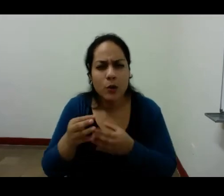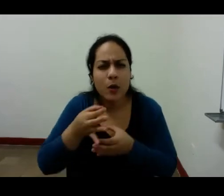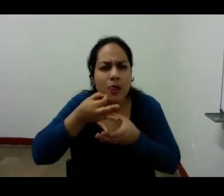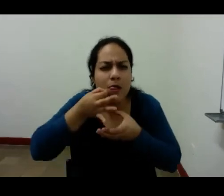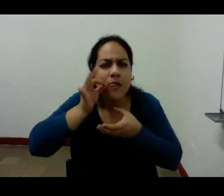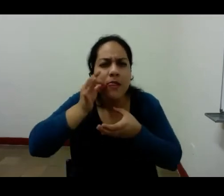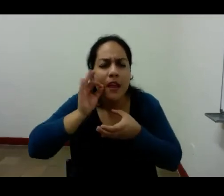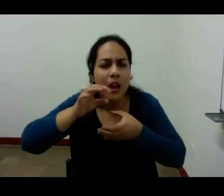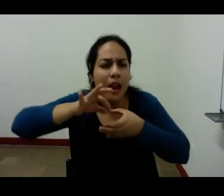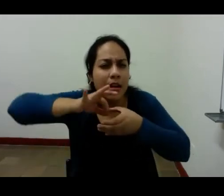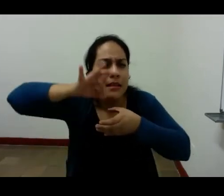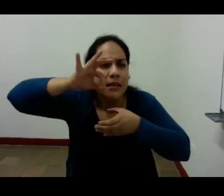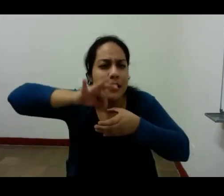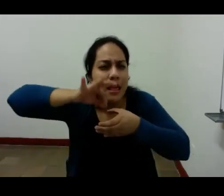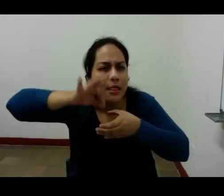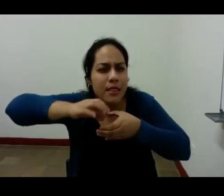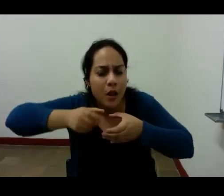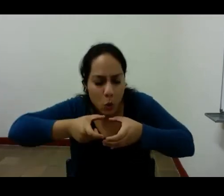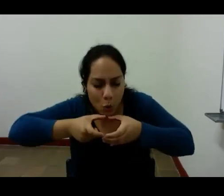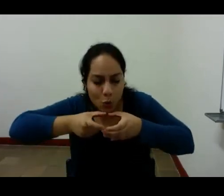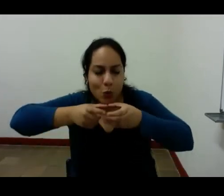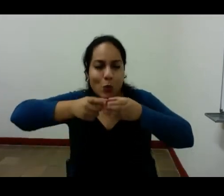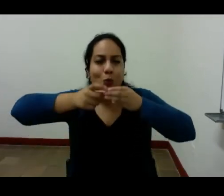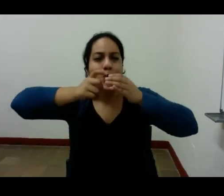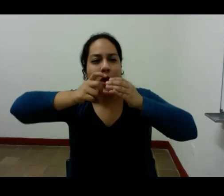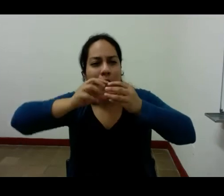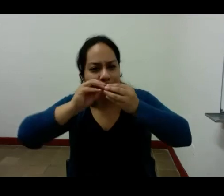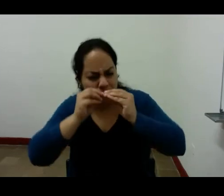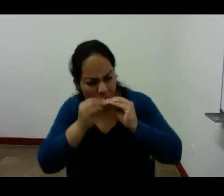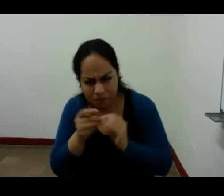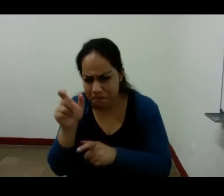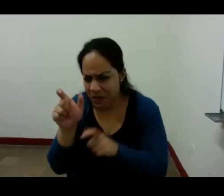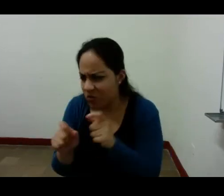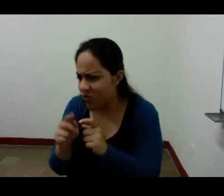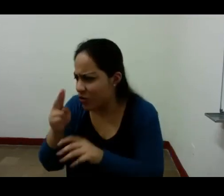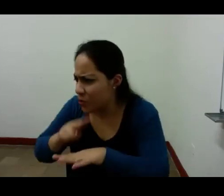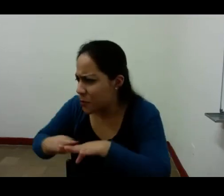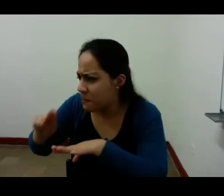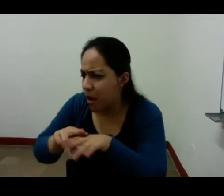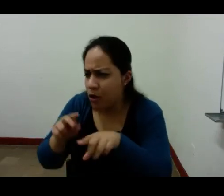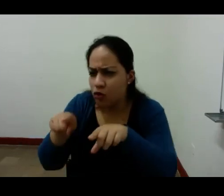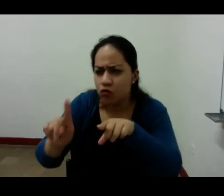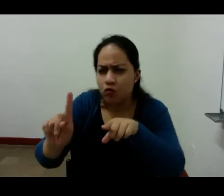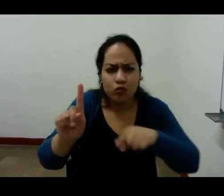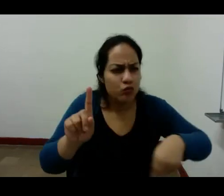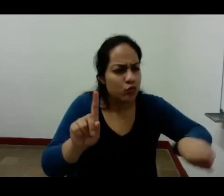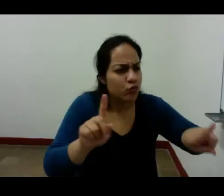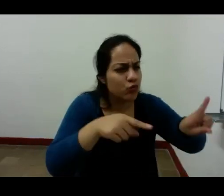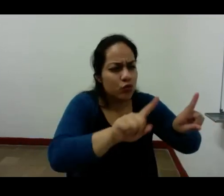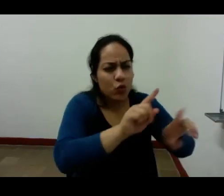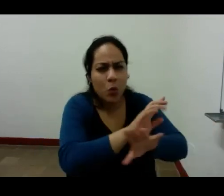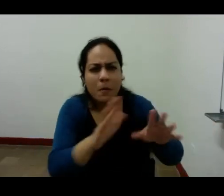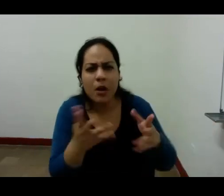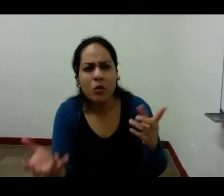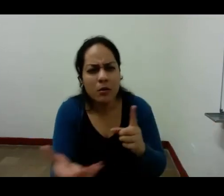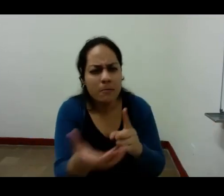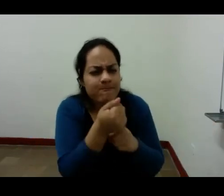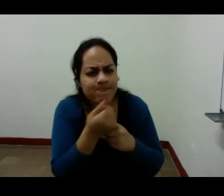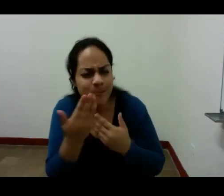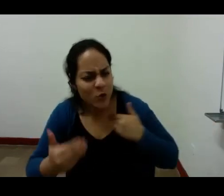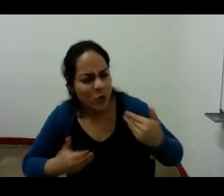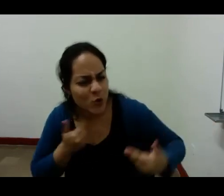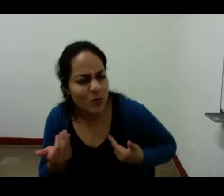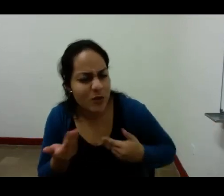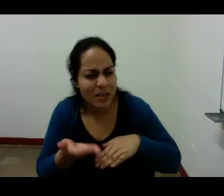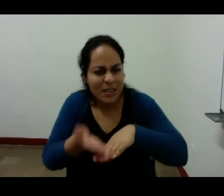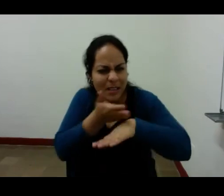la voluntad sea extrema que un hombre normal solo puede encontrar en las grandes alegrías que le vienen